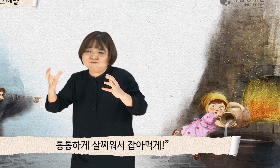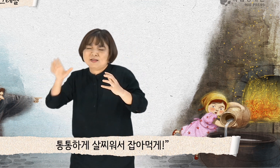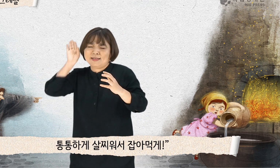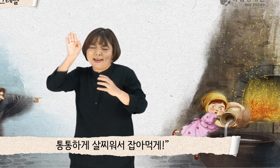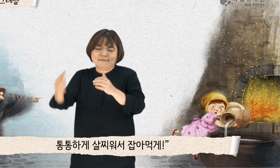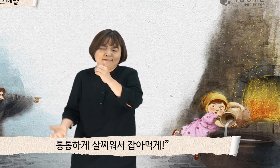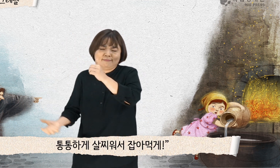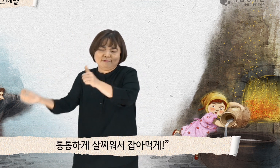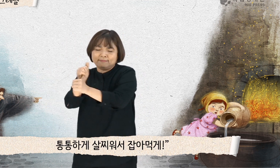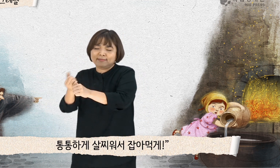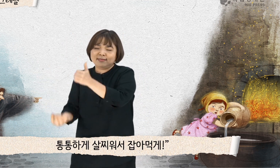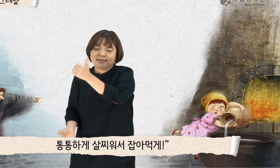찌워서 잡아먹게.